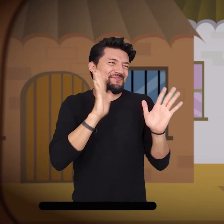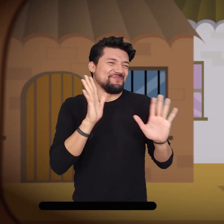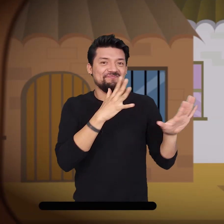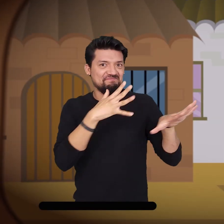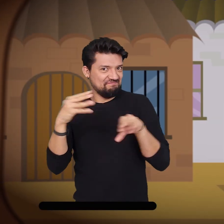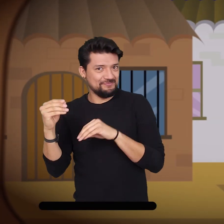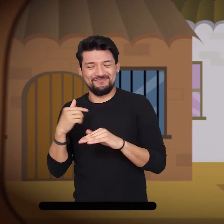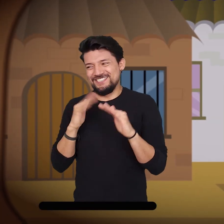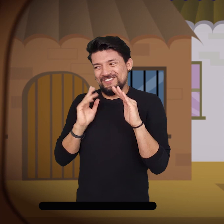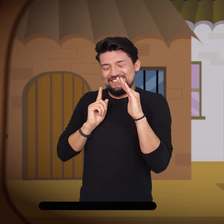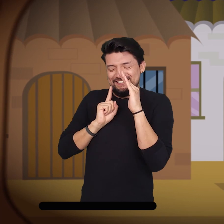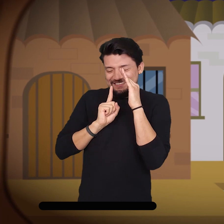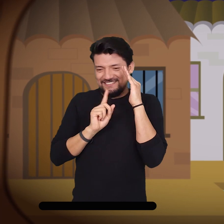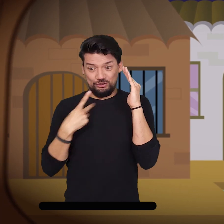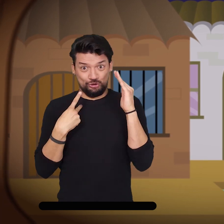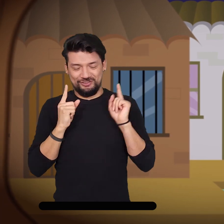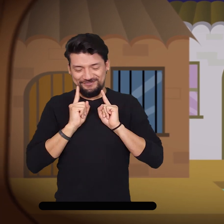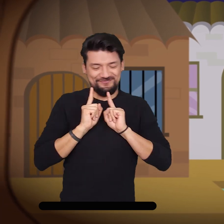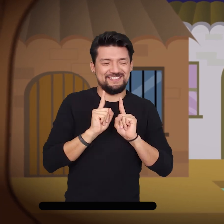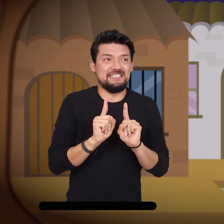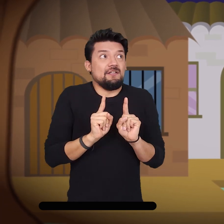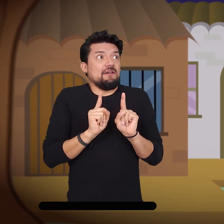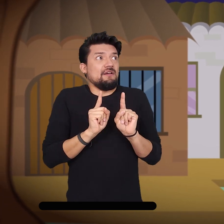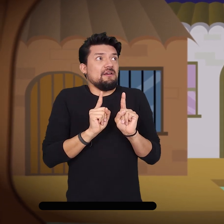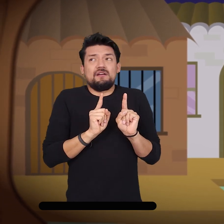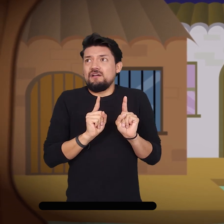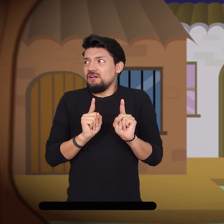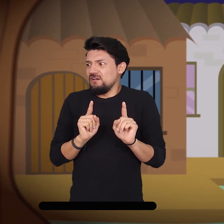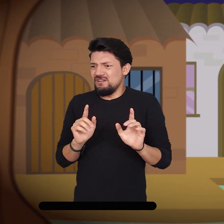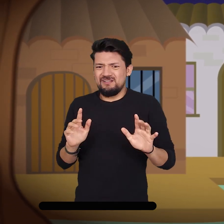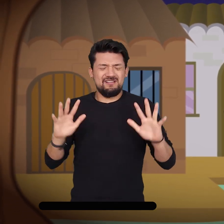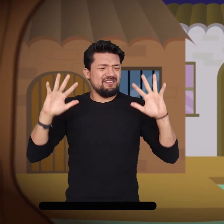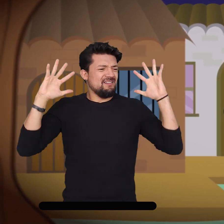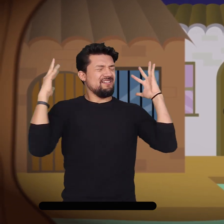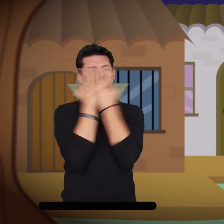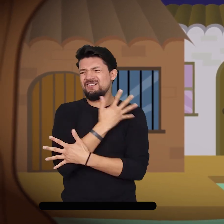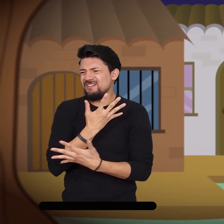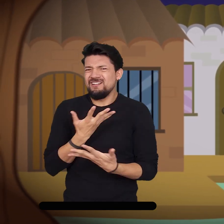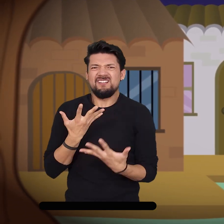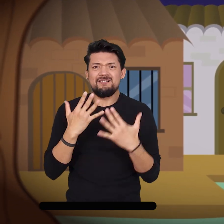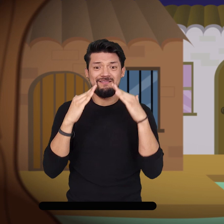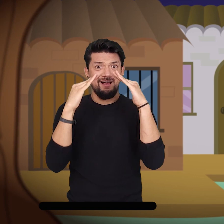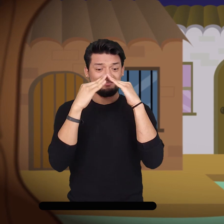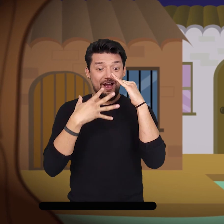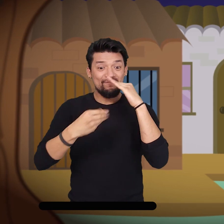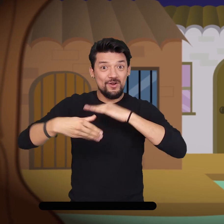y se despidió. Hugo y Josué salieron y se llevaron un susto más, porque se suponía que había